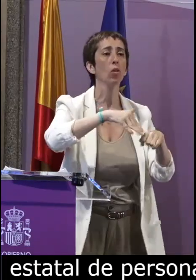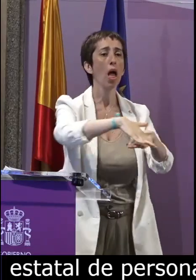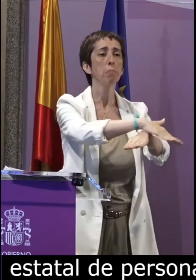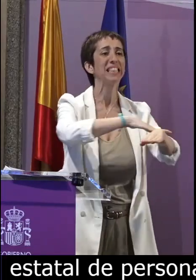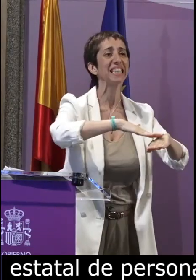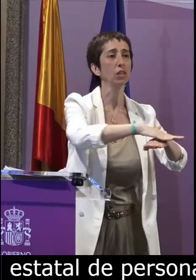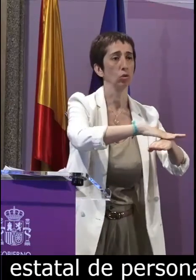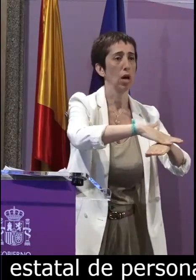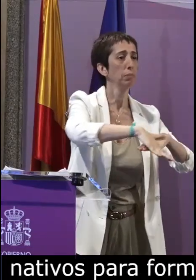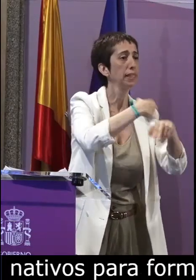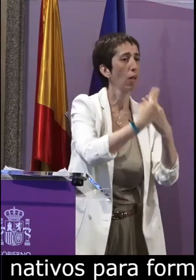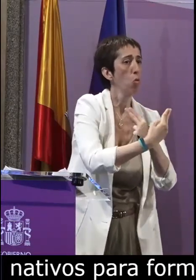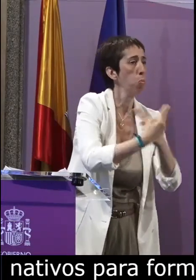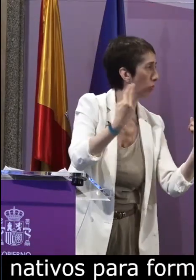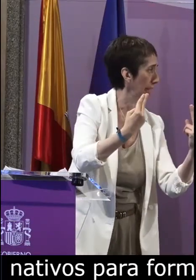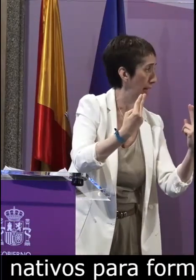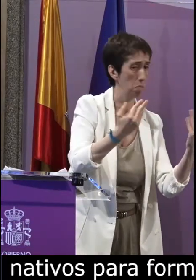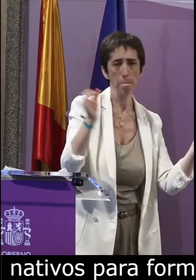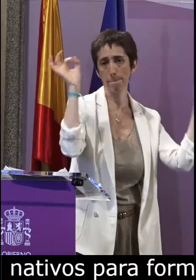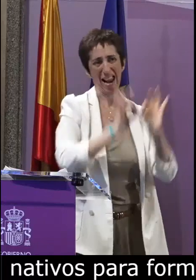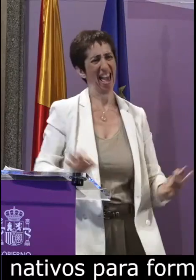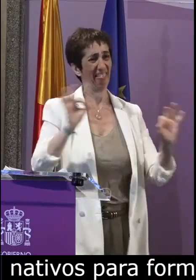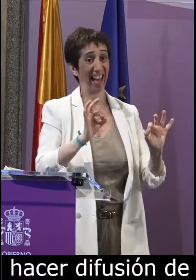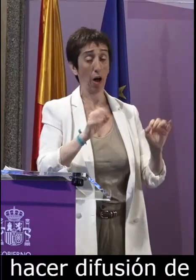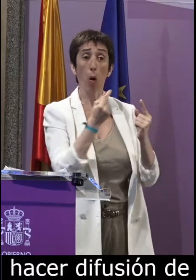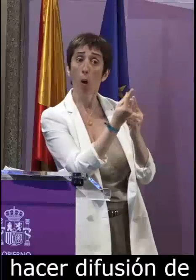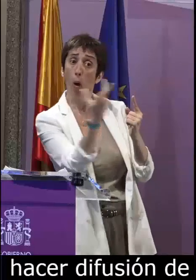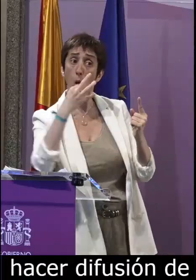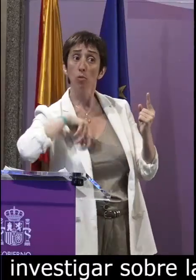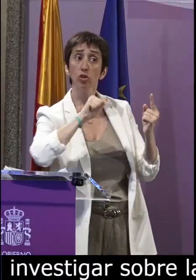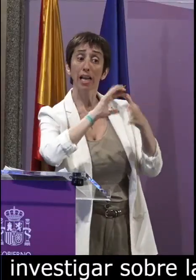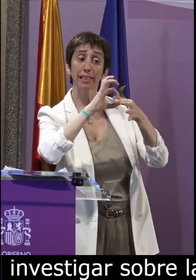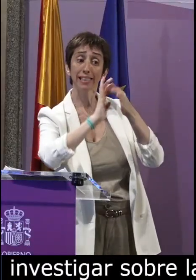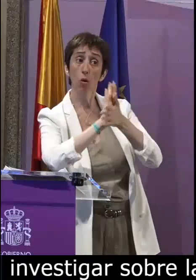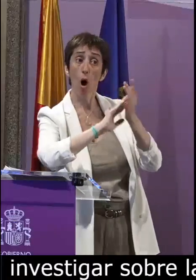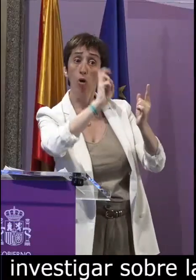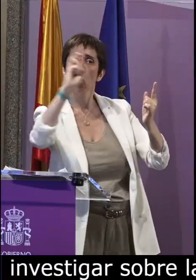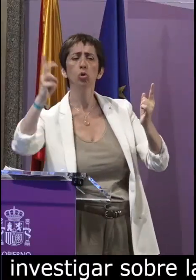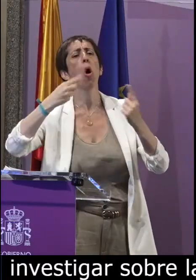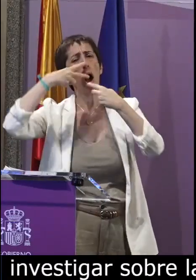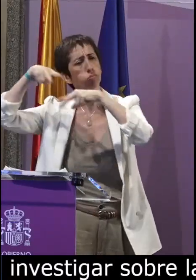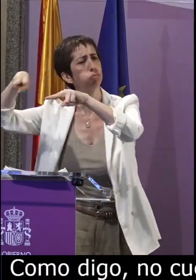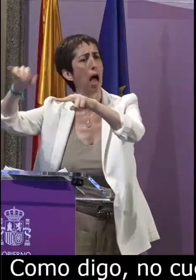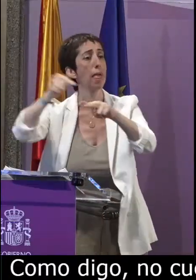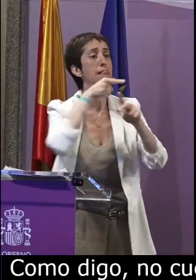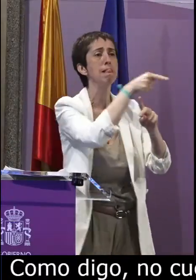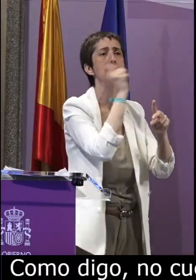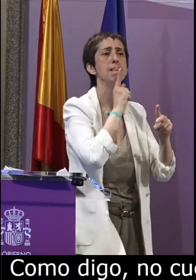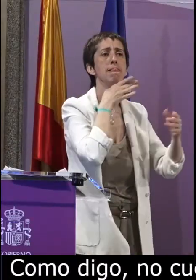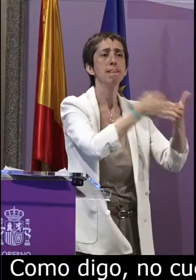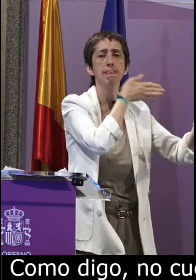la misma como digo no cuentan con un reconocimiento administrativo y eso también